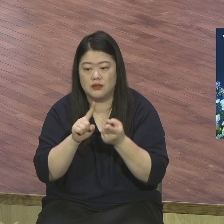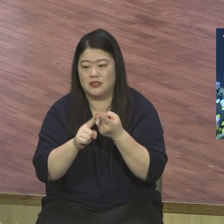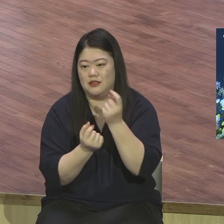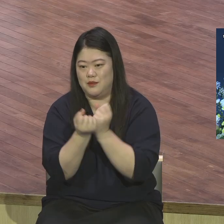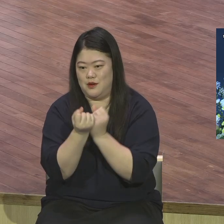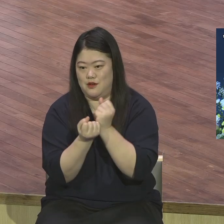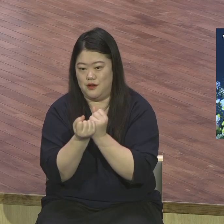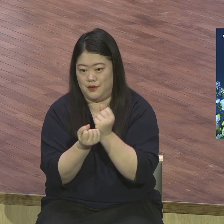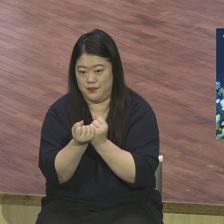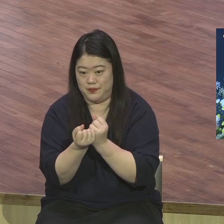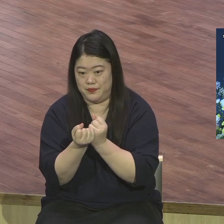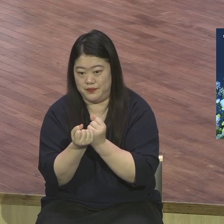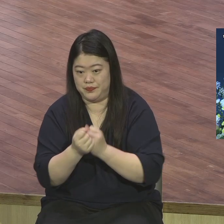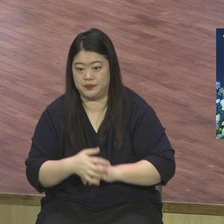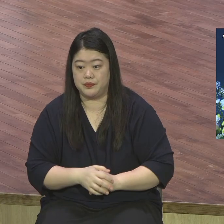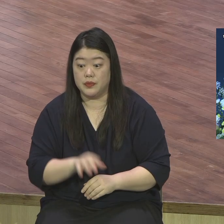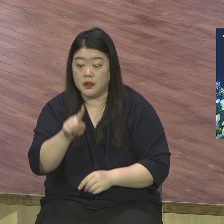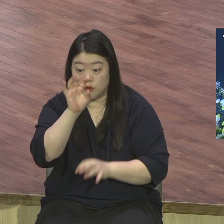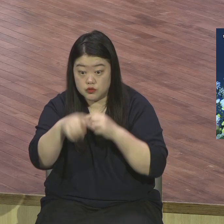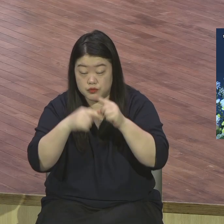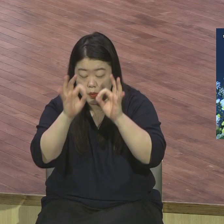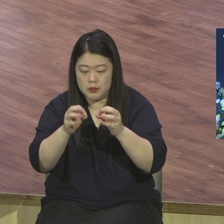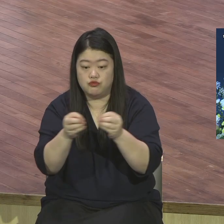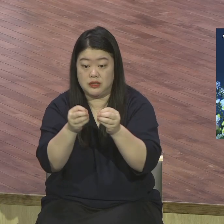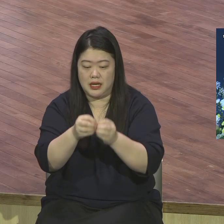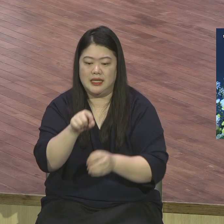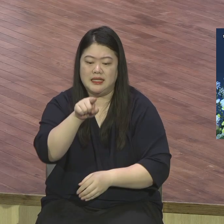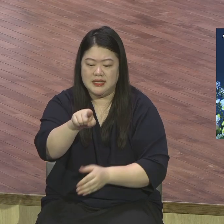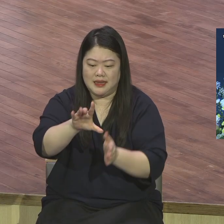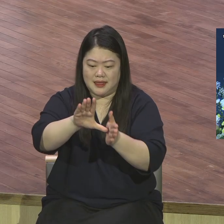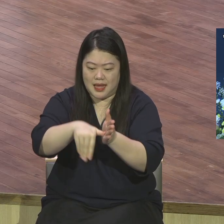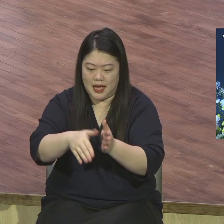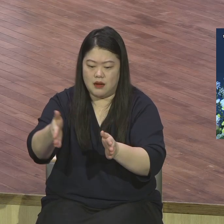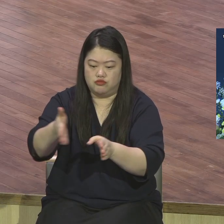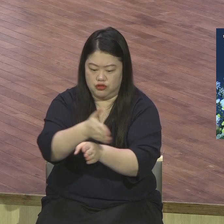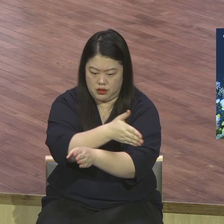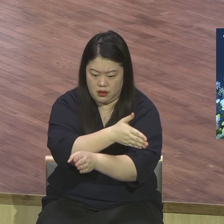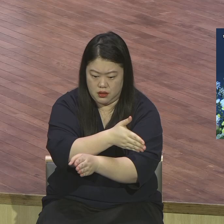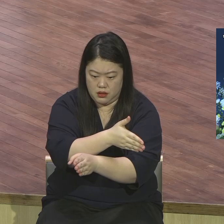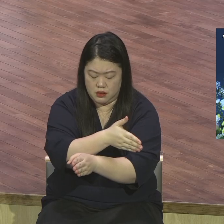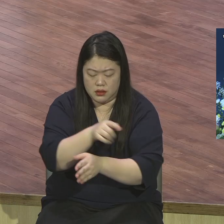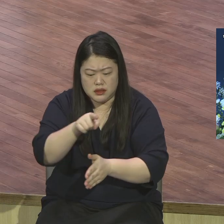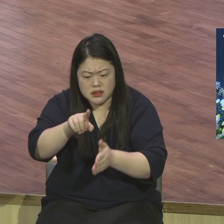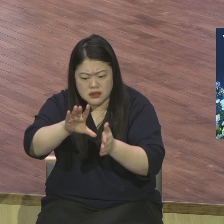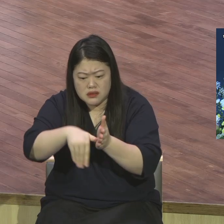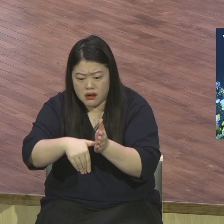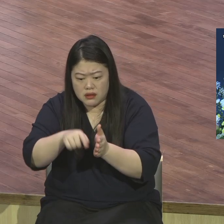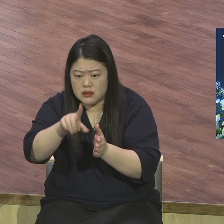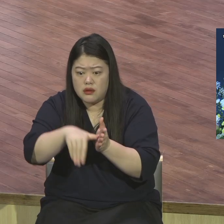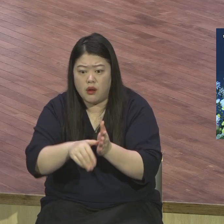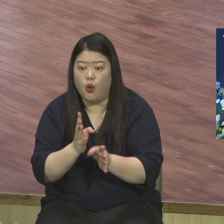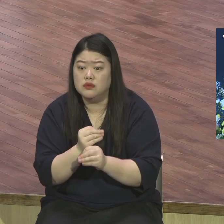이때로부터 이때로부터 이렇게 말을 시작합니다 이때가 뭐예요? 베드로가